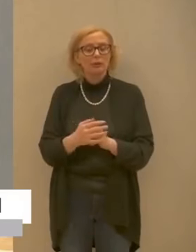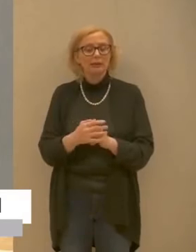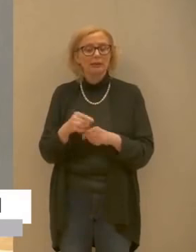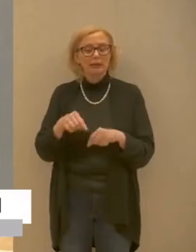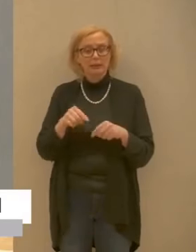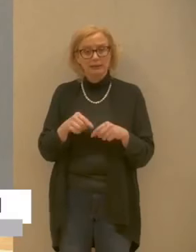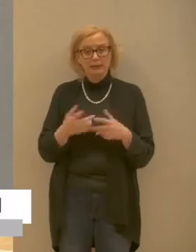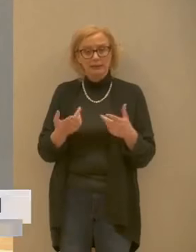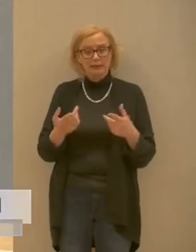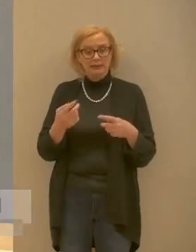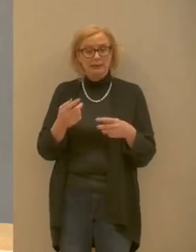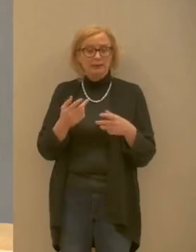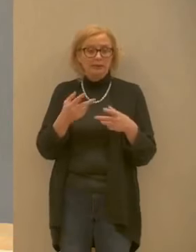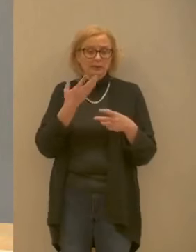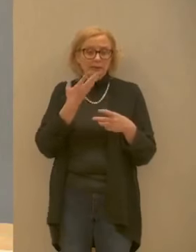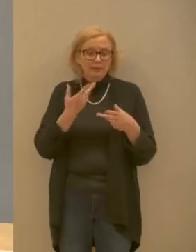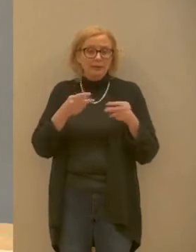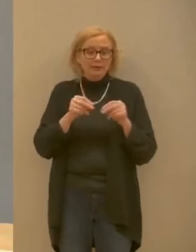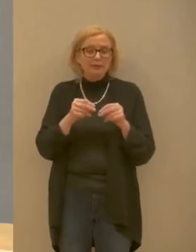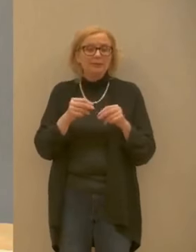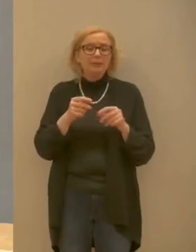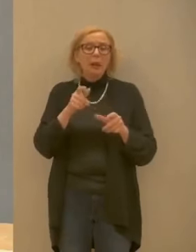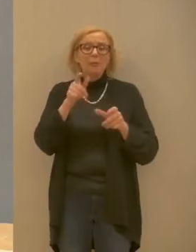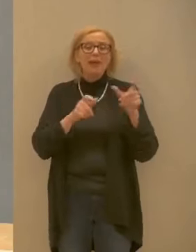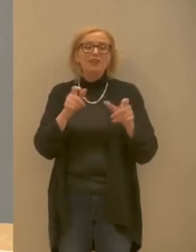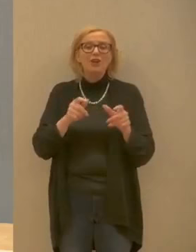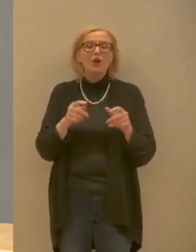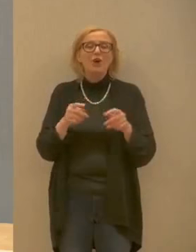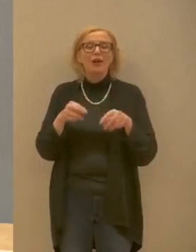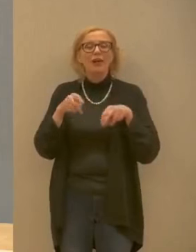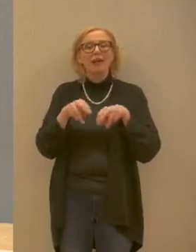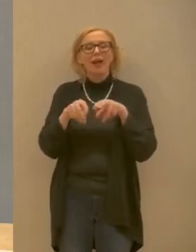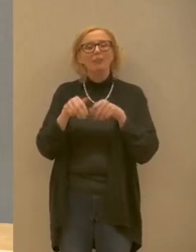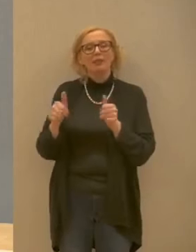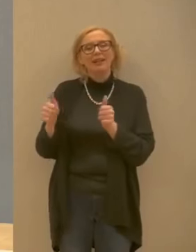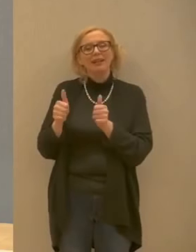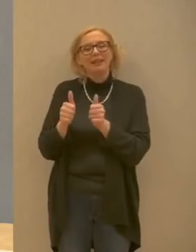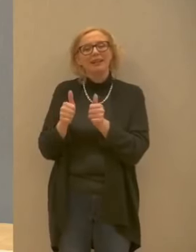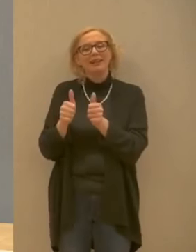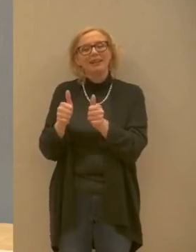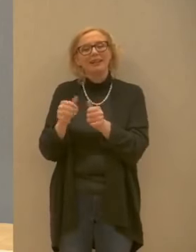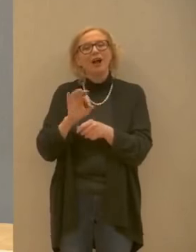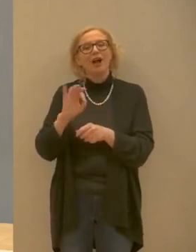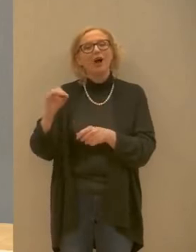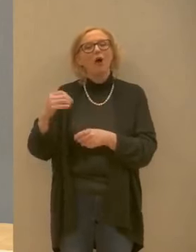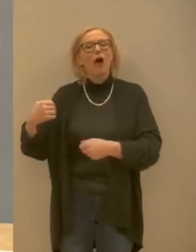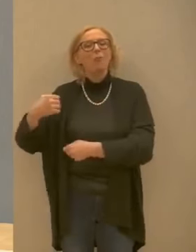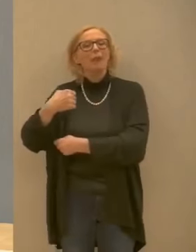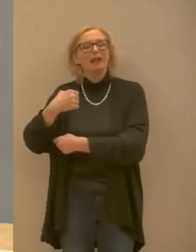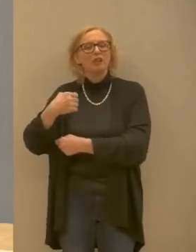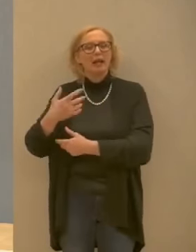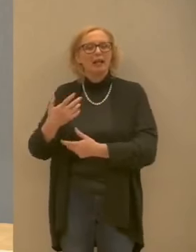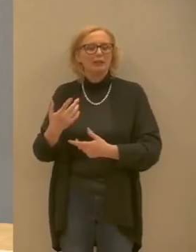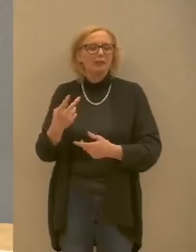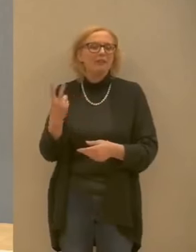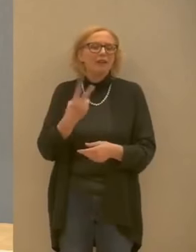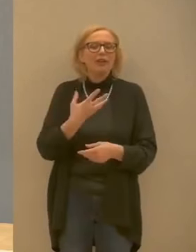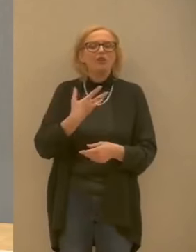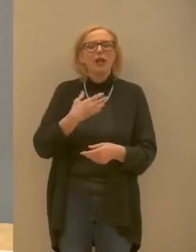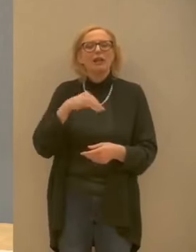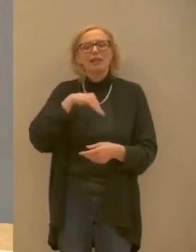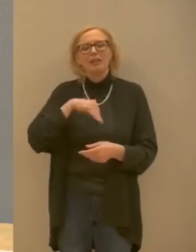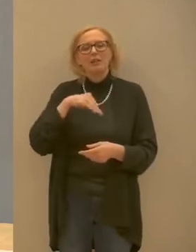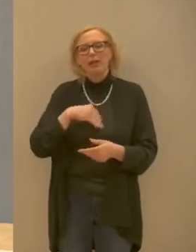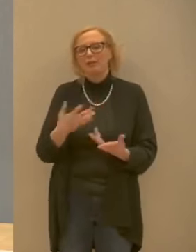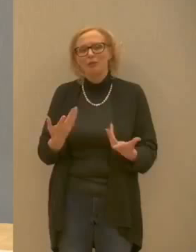oggi troppe persone camminano vicine a volte anche abbracciati capisco che siamo un popolo di sentimentale che ci vogliamo bere ma